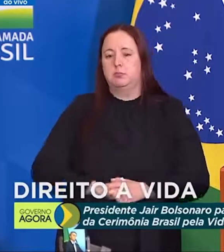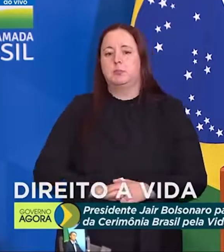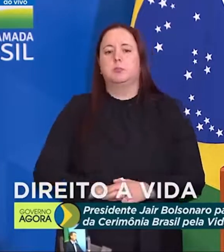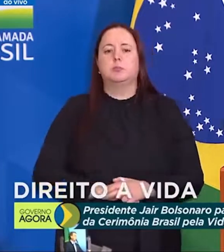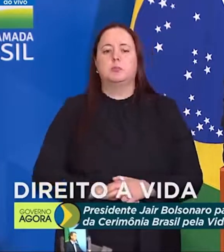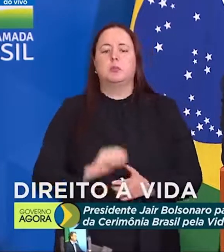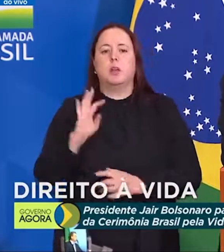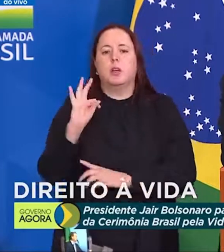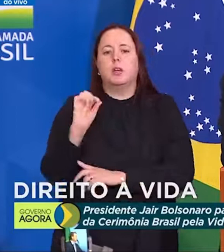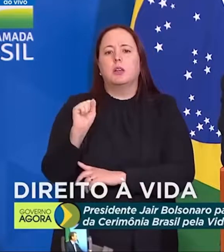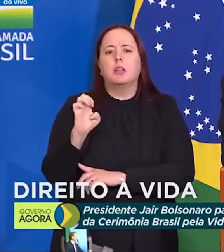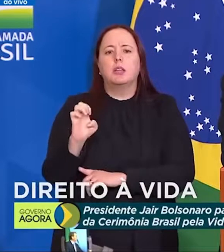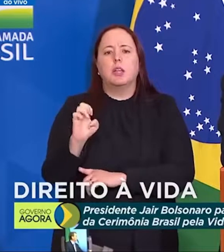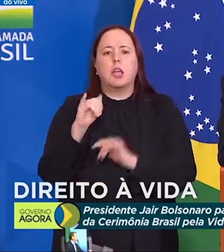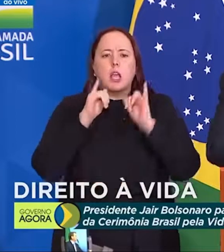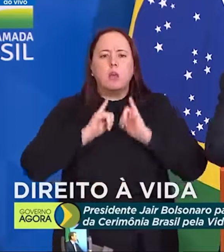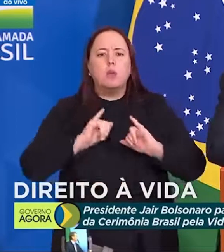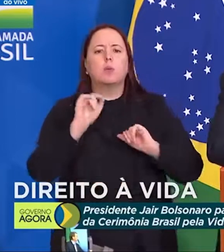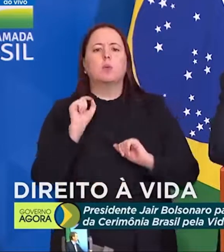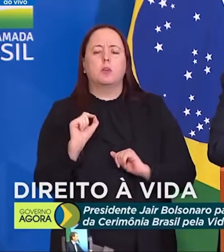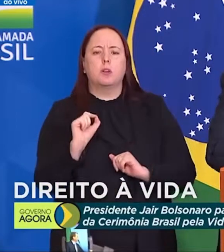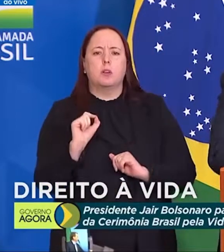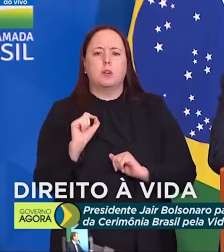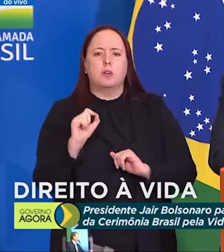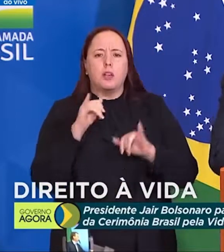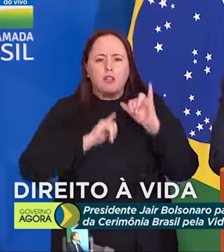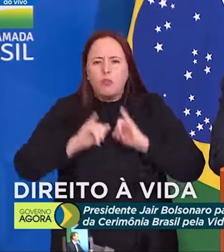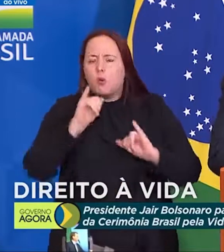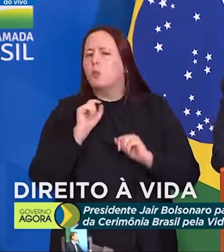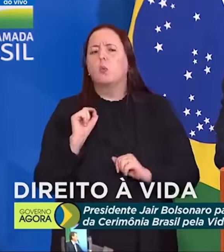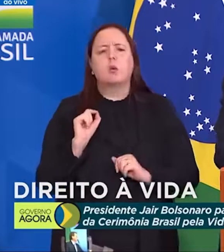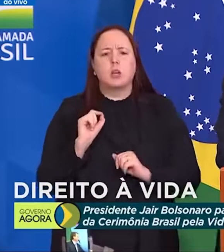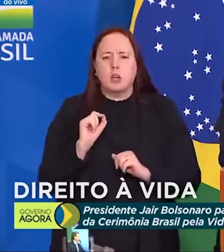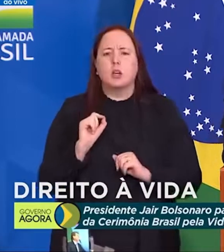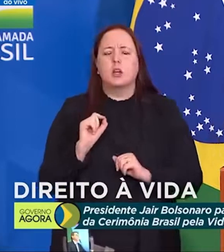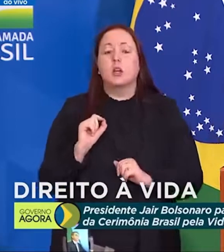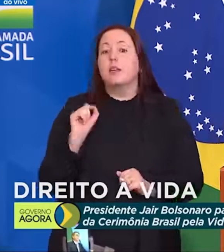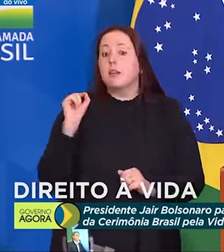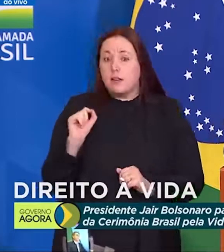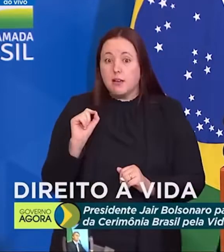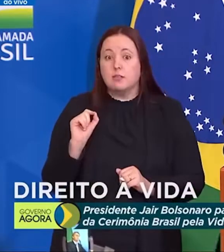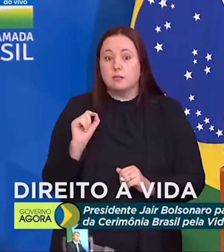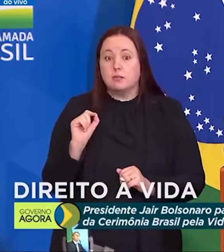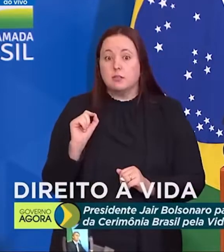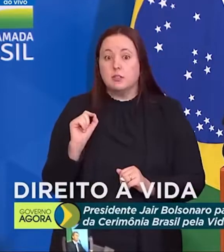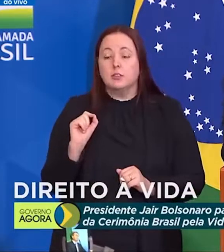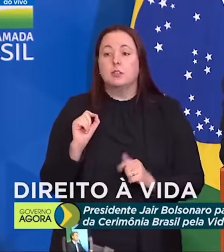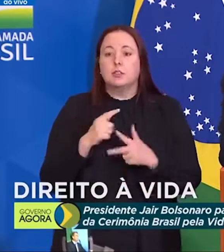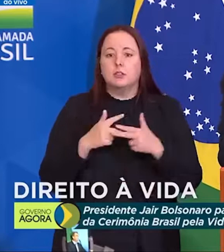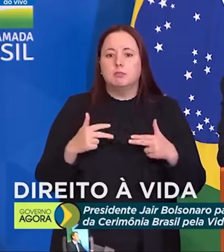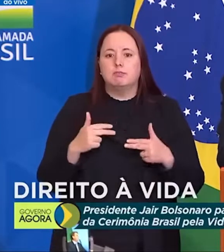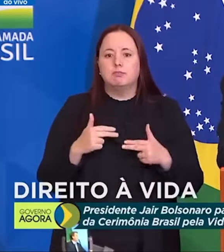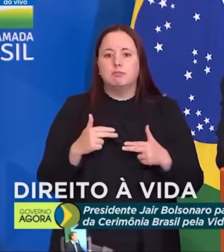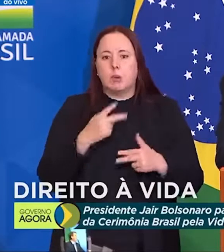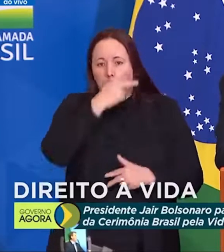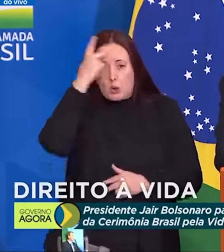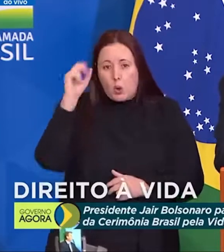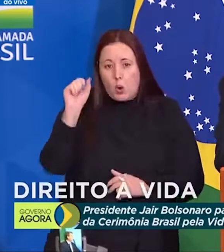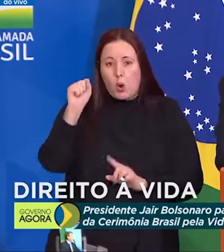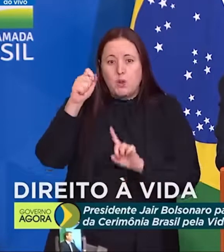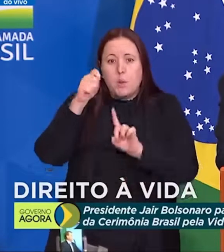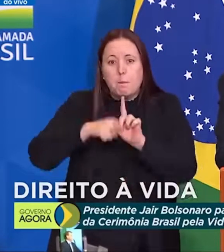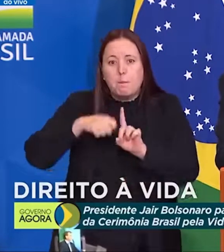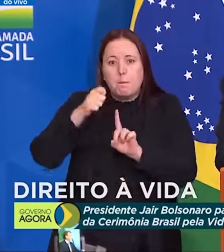O TSE informou, o TSE informou que os hacks ficaram por oito meses